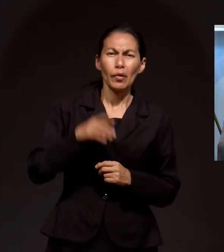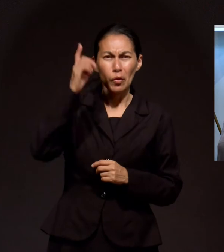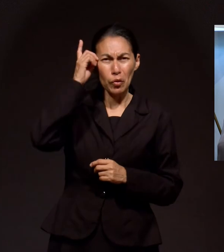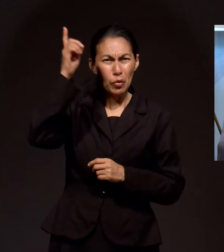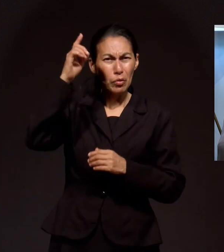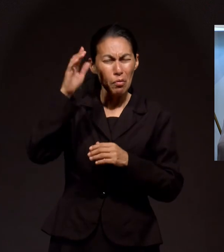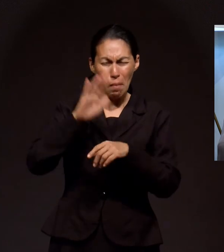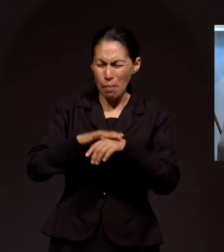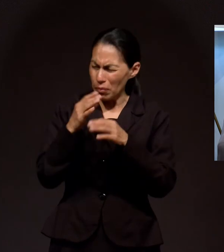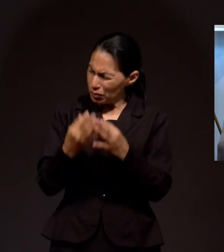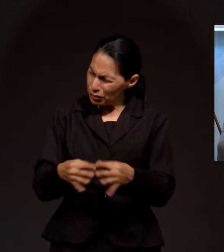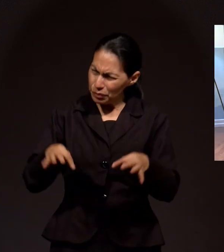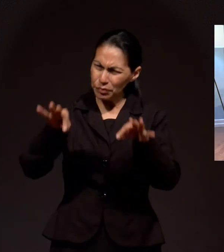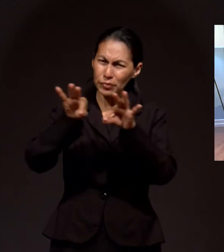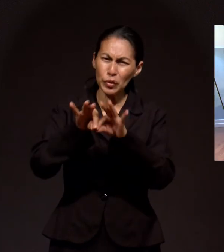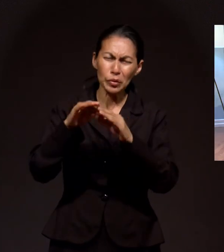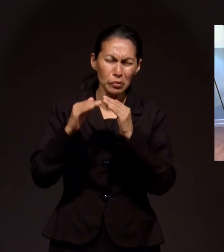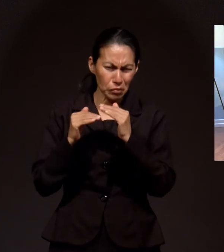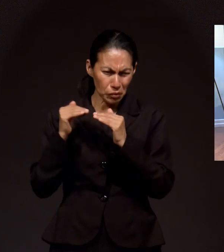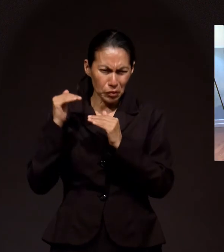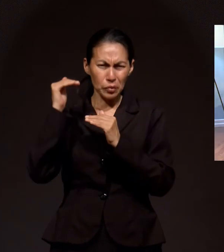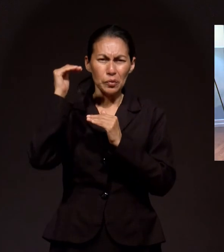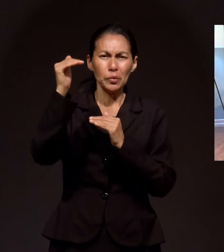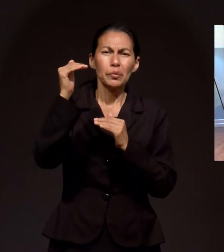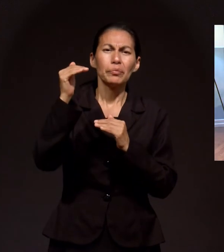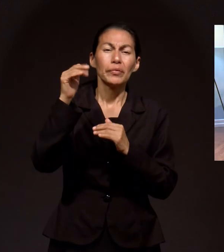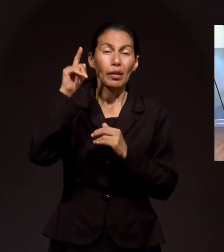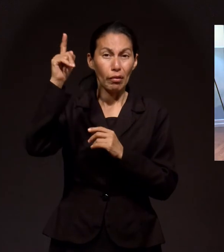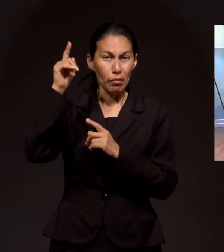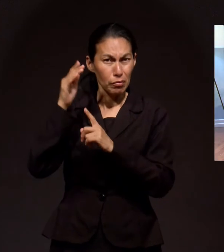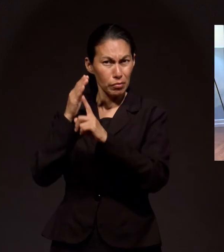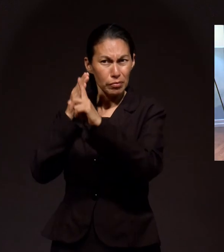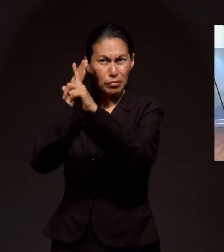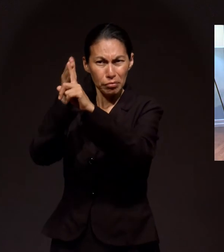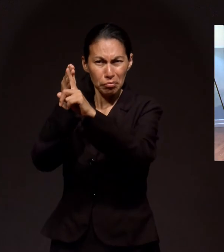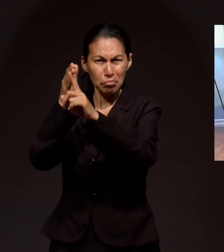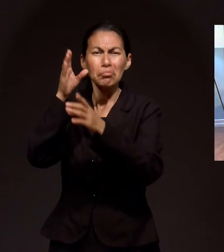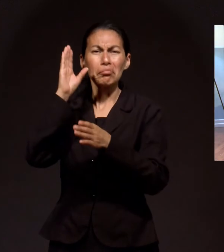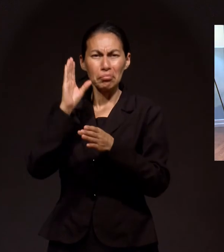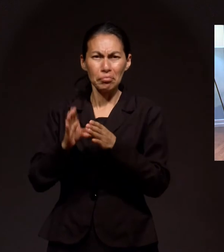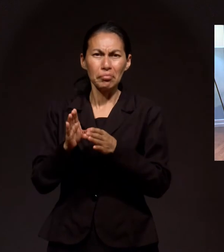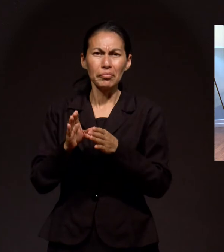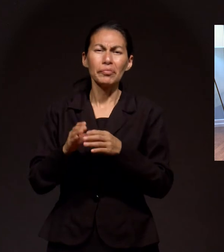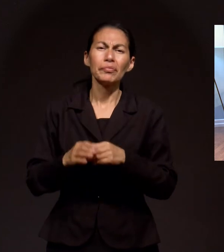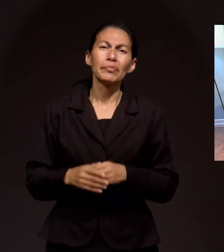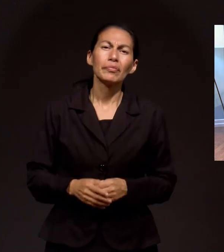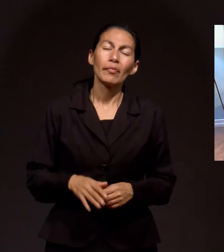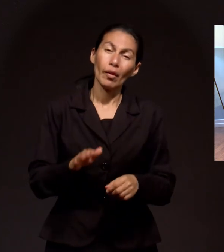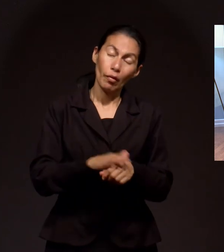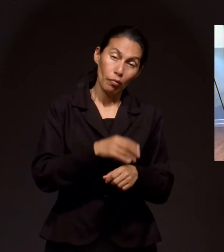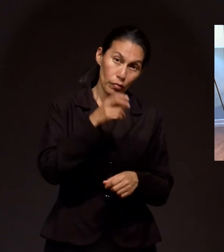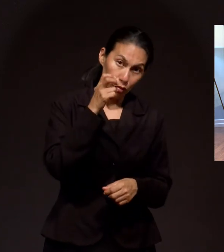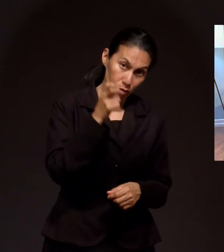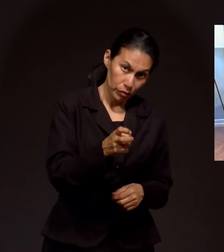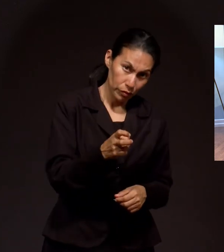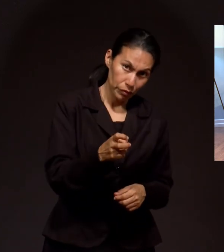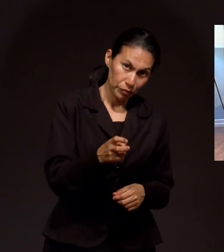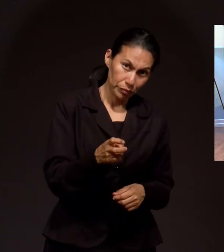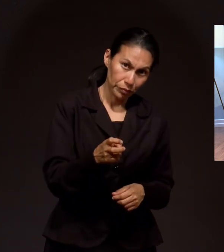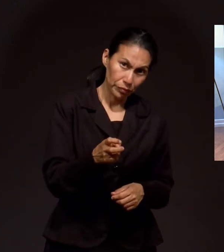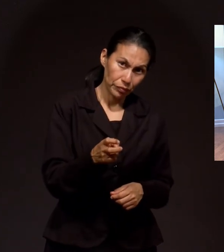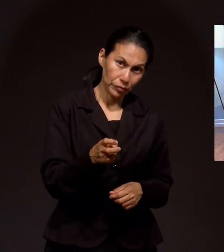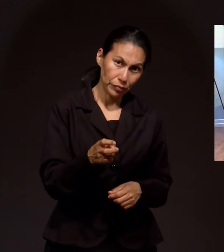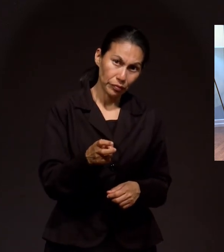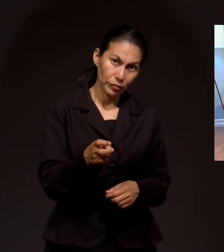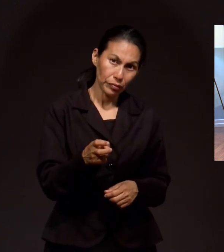el centro es Dios de nuestra vida. Él está cumpliendo su propósito en ti. Lo cumple. Por lo tanto,